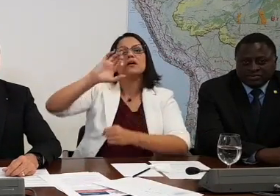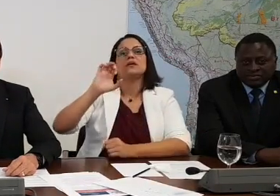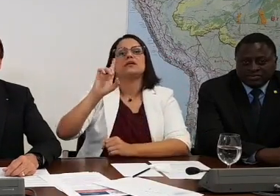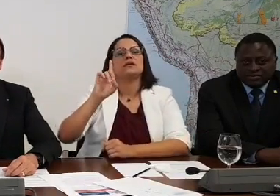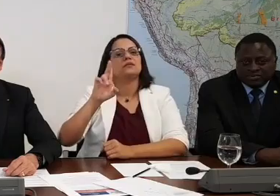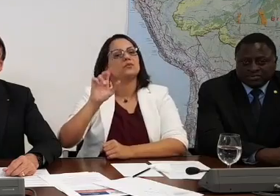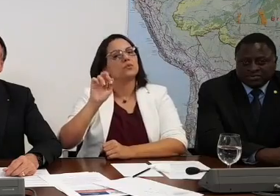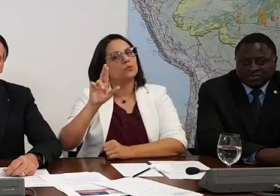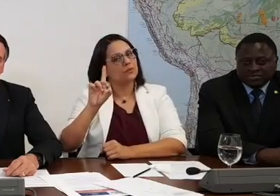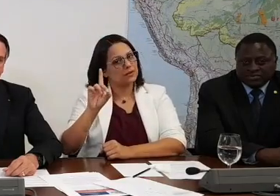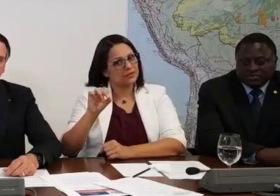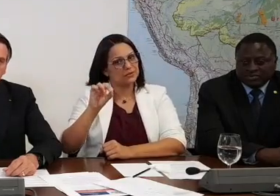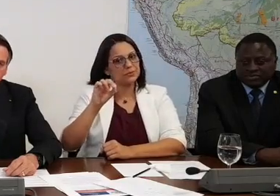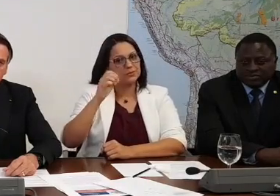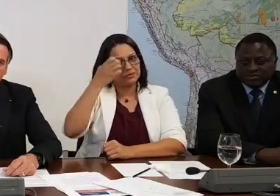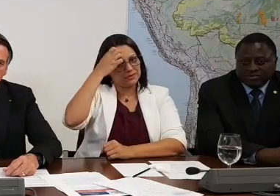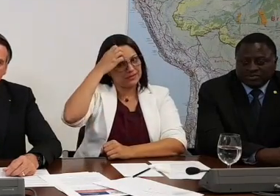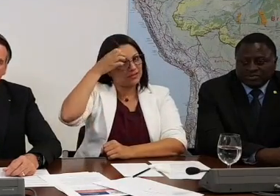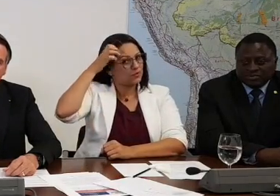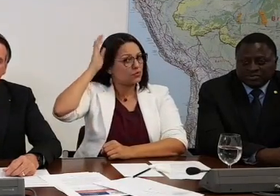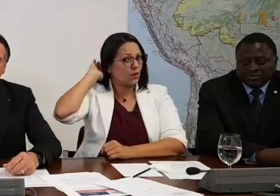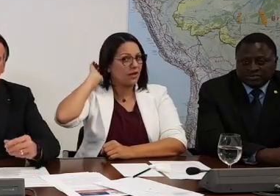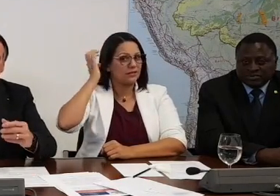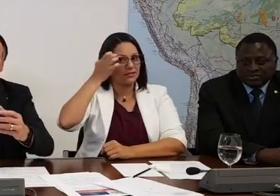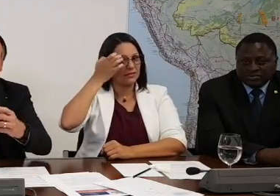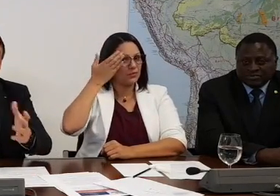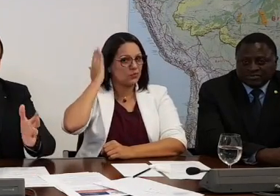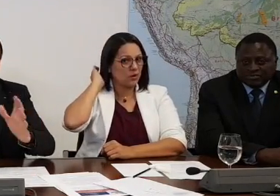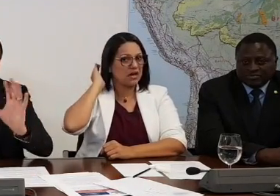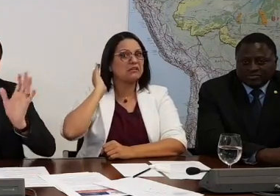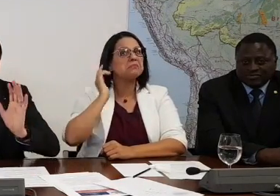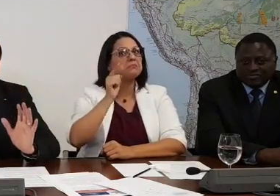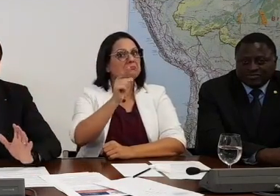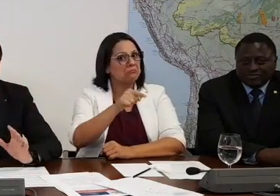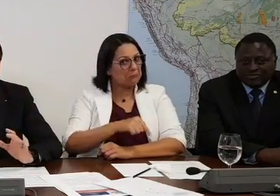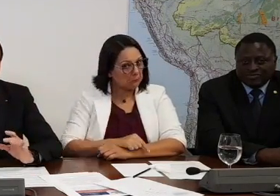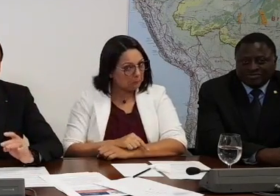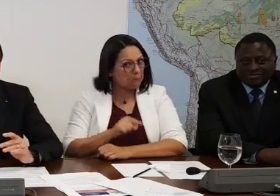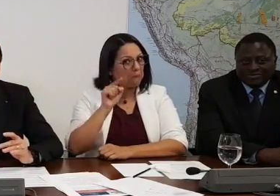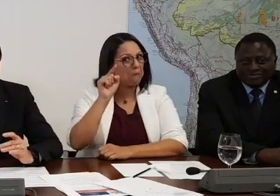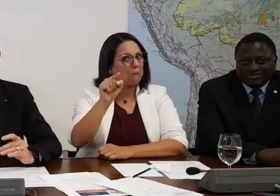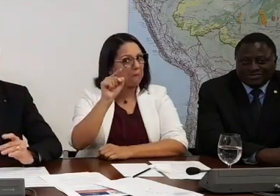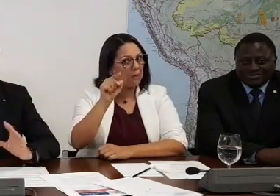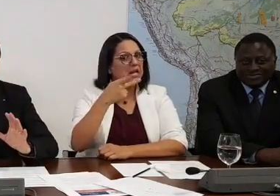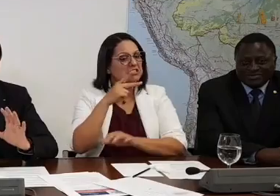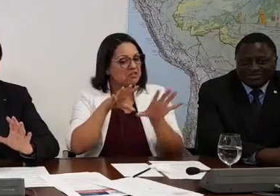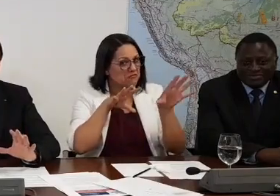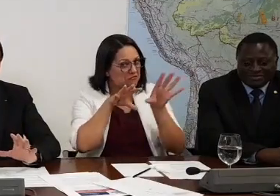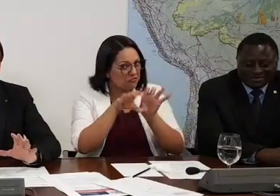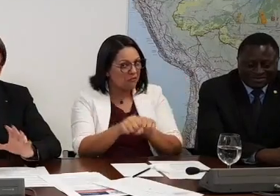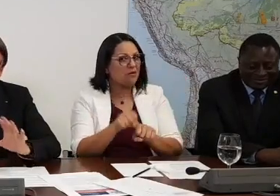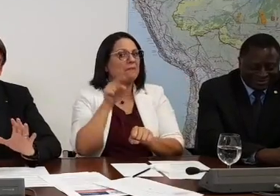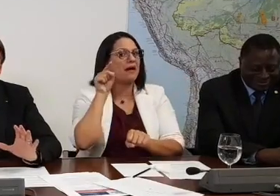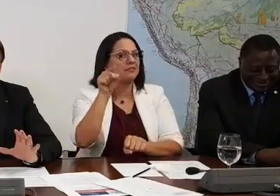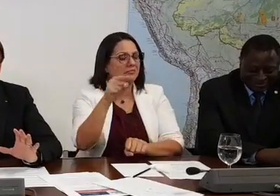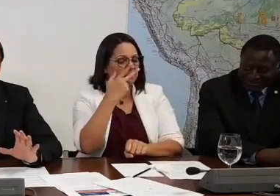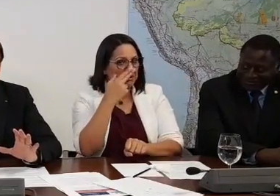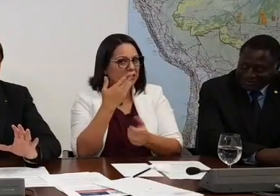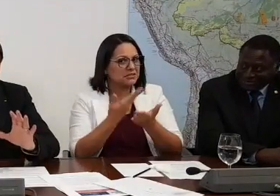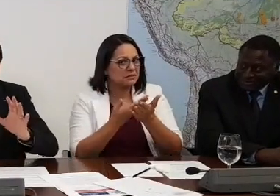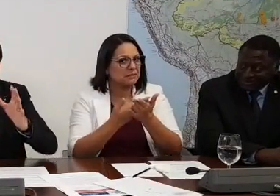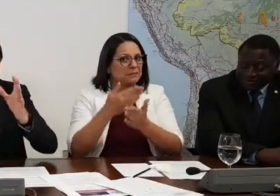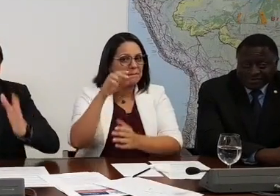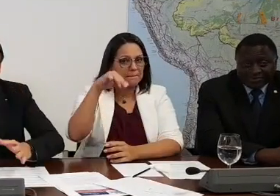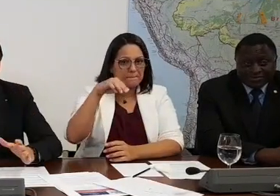O Marco Feliciano foi cirúrgico, acho até que ele é formado pelo Itamaraty, chuta o Rio Branco, tá certo? Eu acho que é.